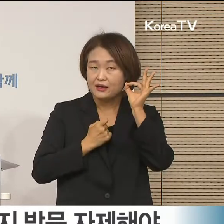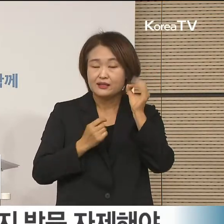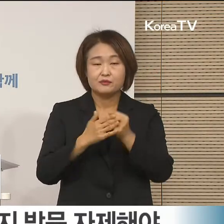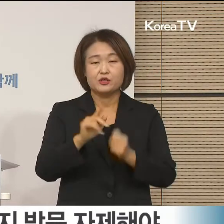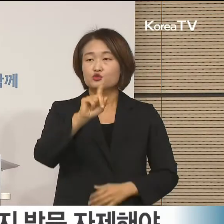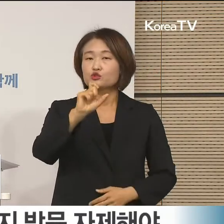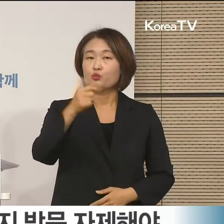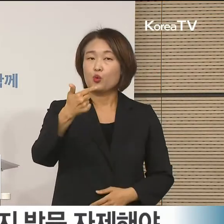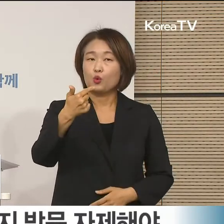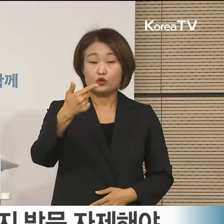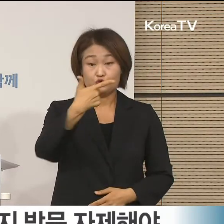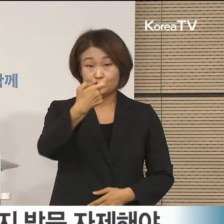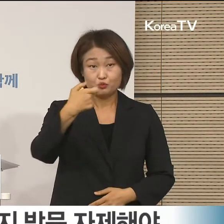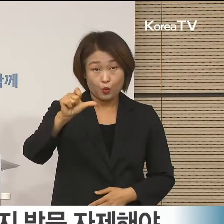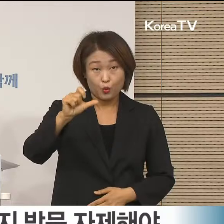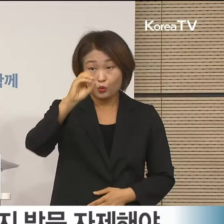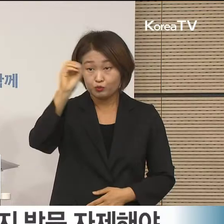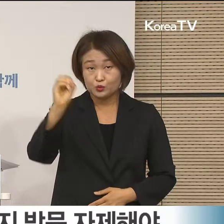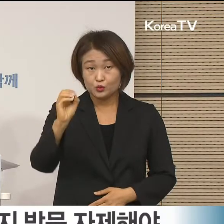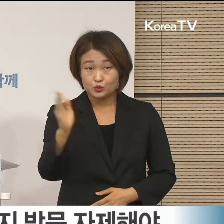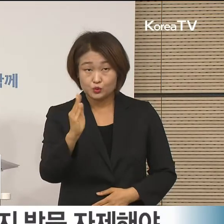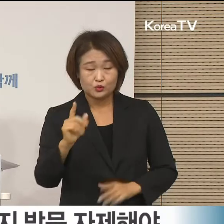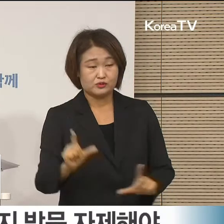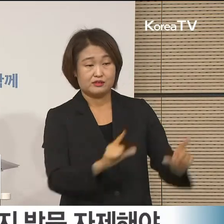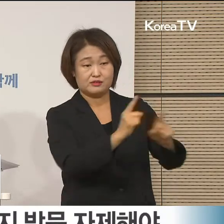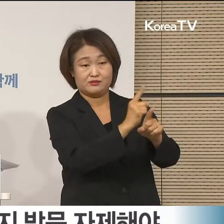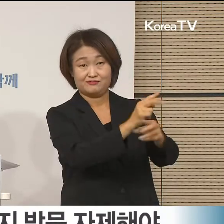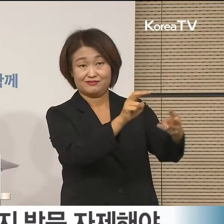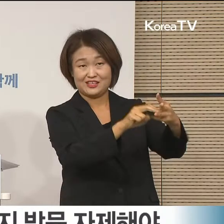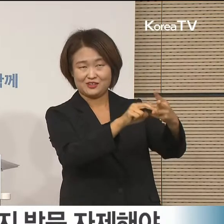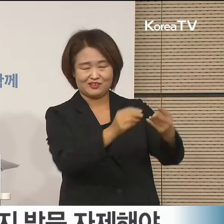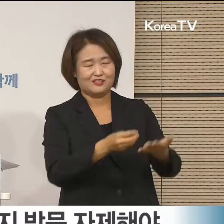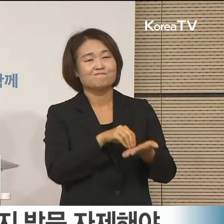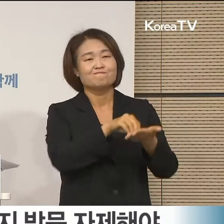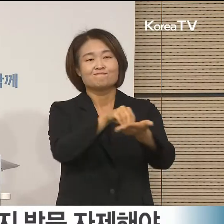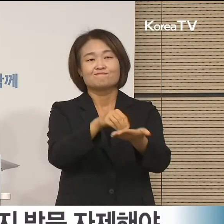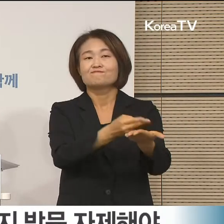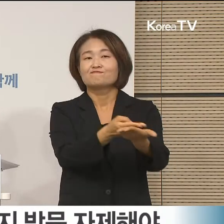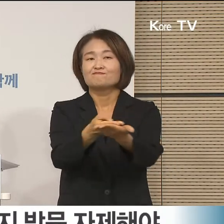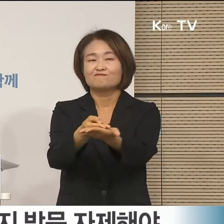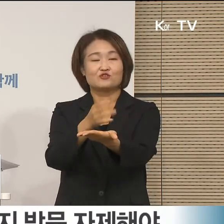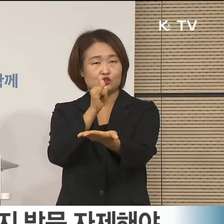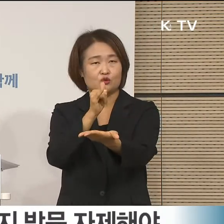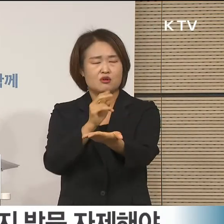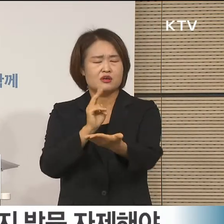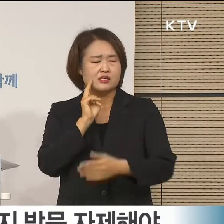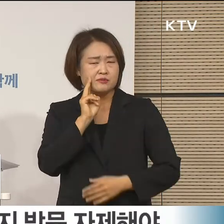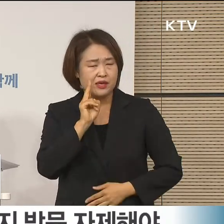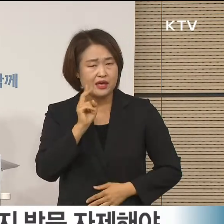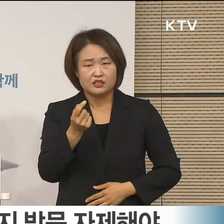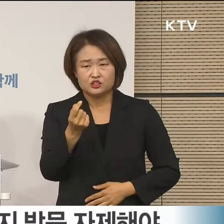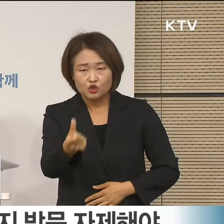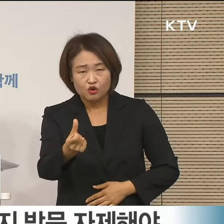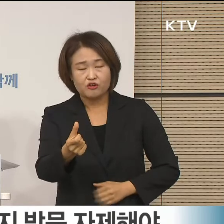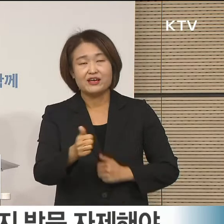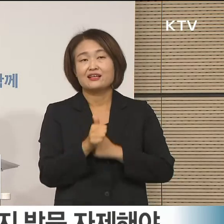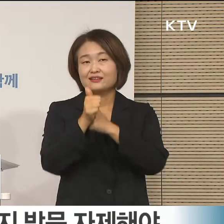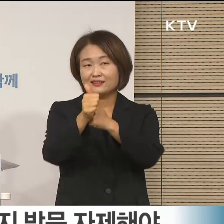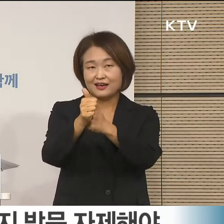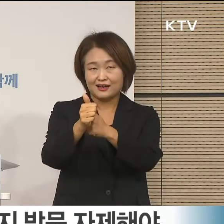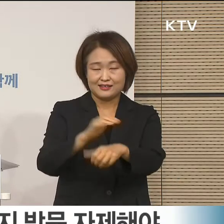%가 생활치료센터로 입수하는 등 환자의 중증조에 따른 배정을 통해 병상 자원을